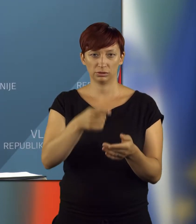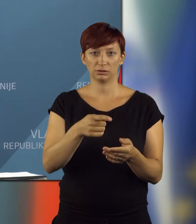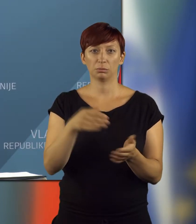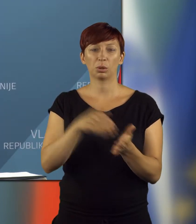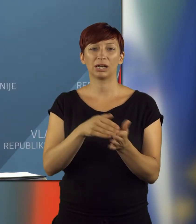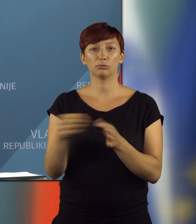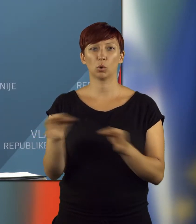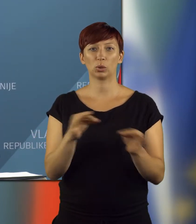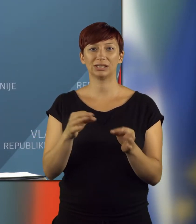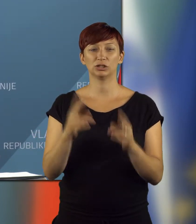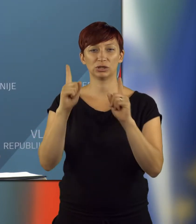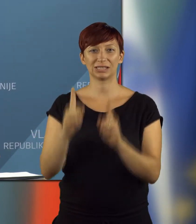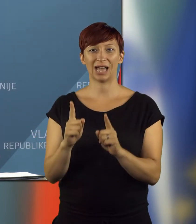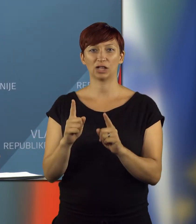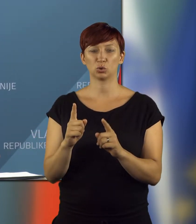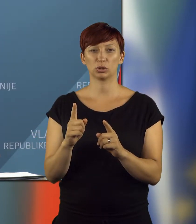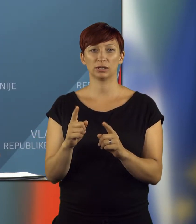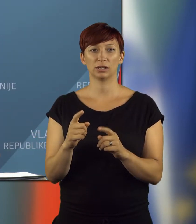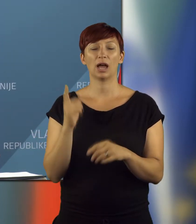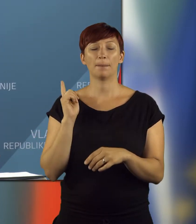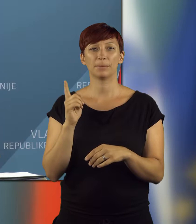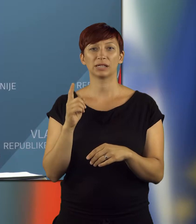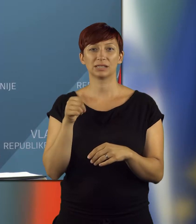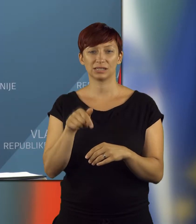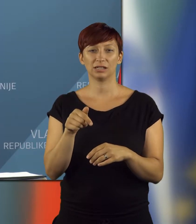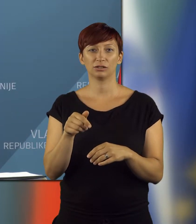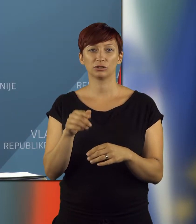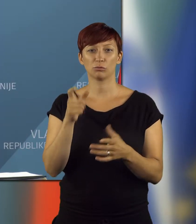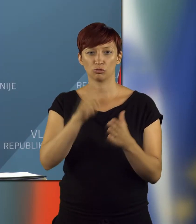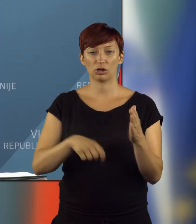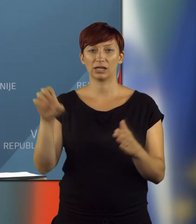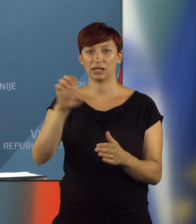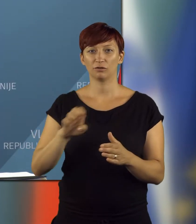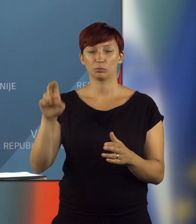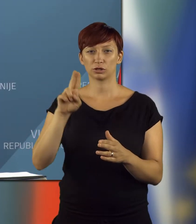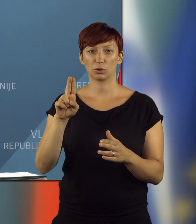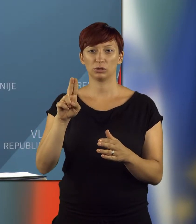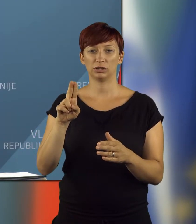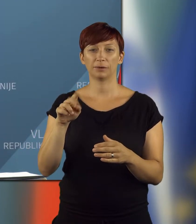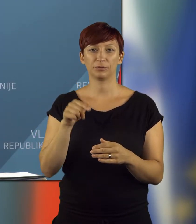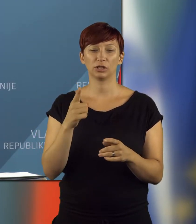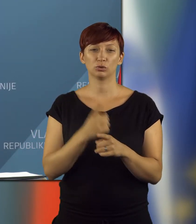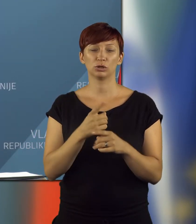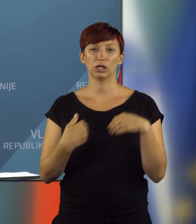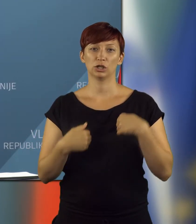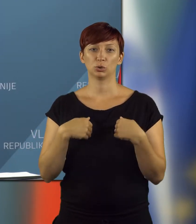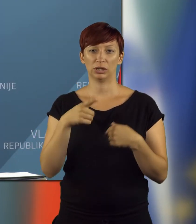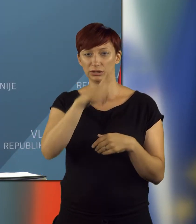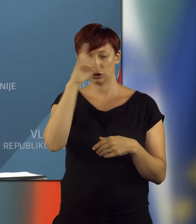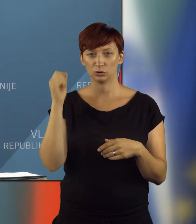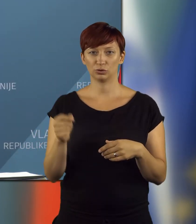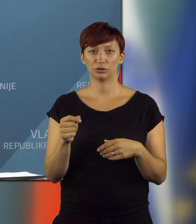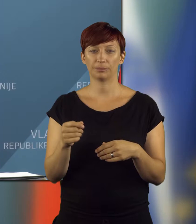potrebno je urediti status, vendar s tem, ko smo člani Evropske unije, je tudi